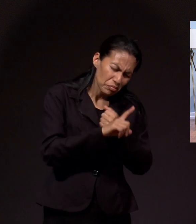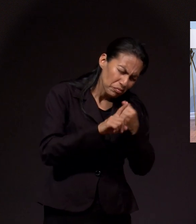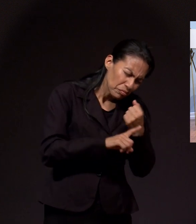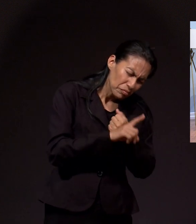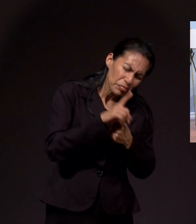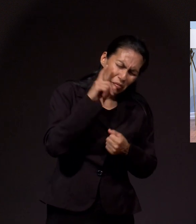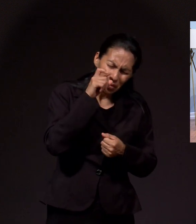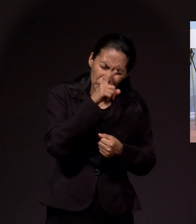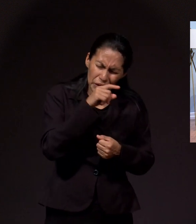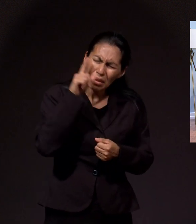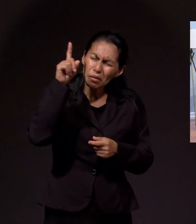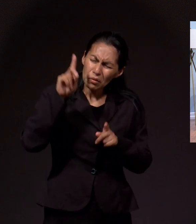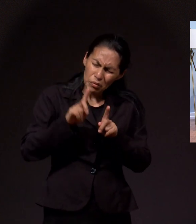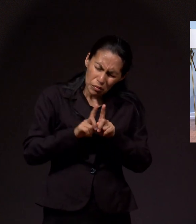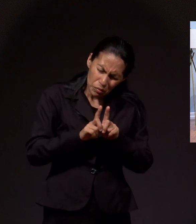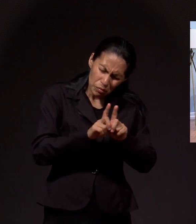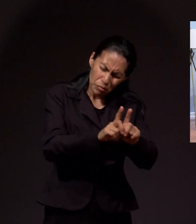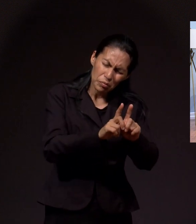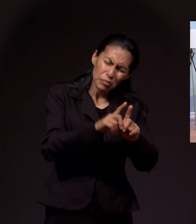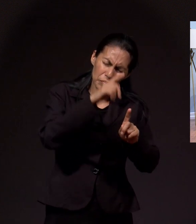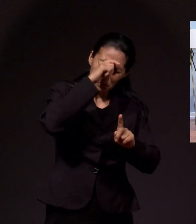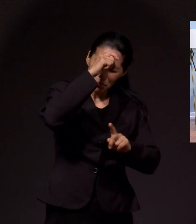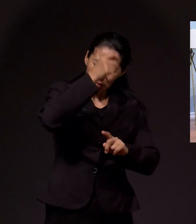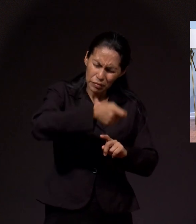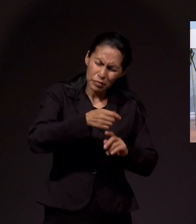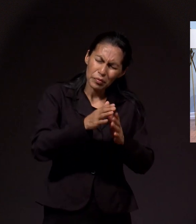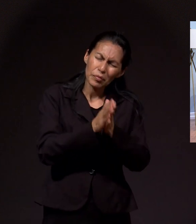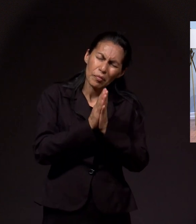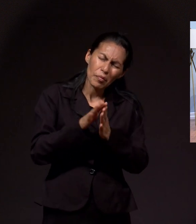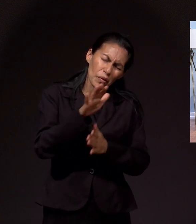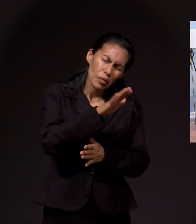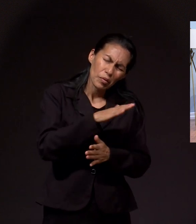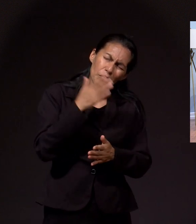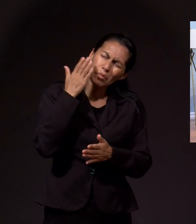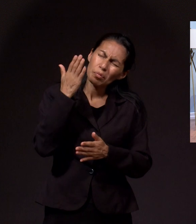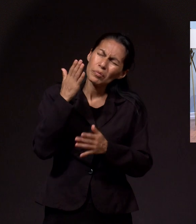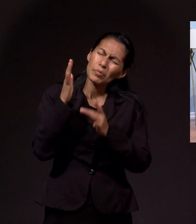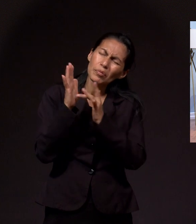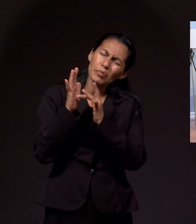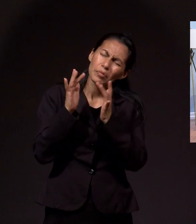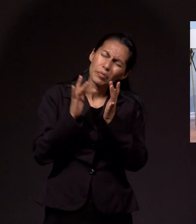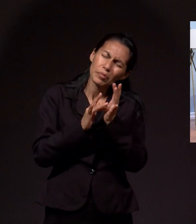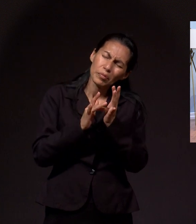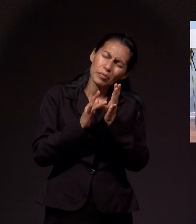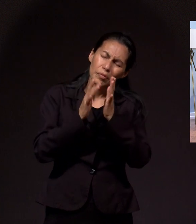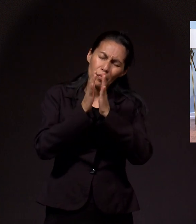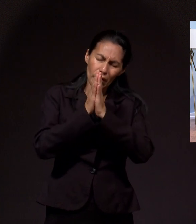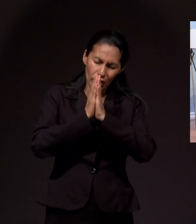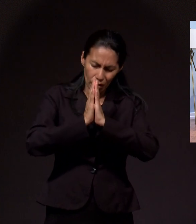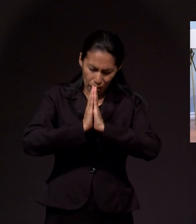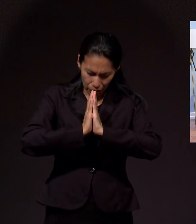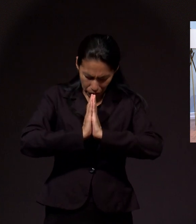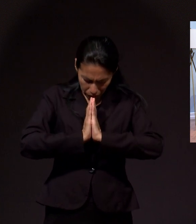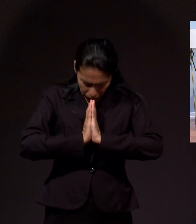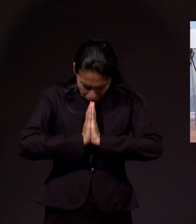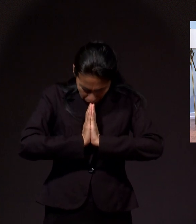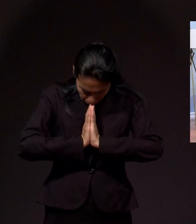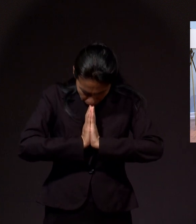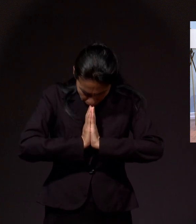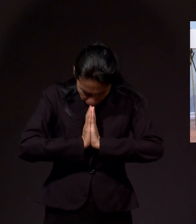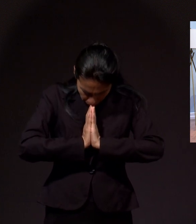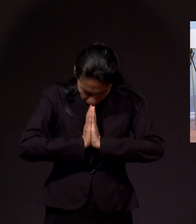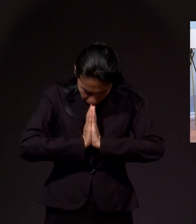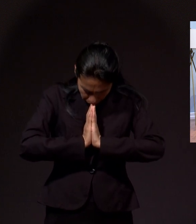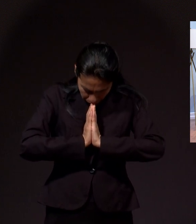dolor y sufrimiento que esté pasando. Te lo pedimos todo en el nombre de Cristo Jesús, nuestro Salvador. Amén.